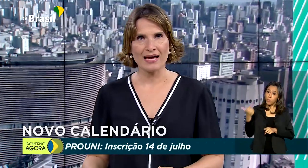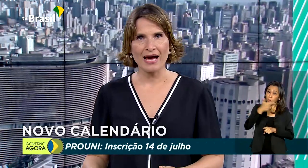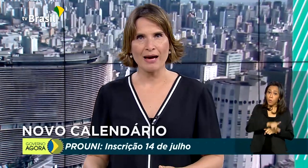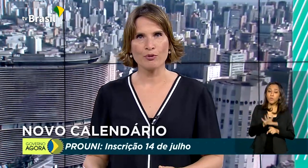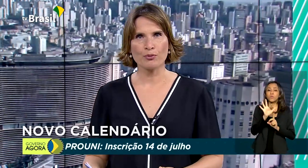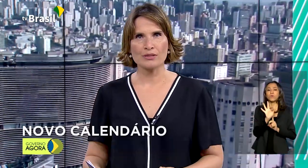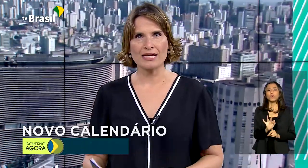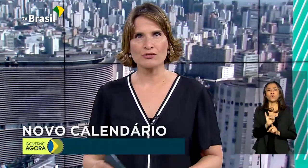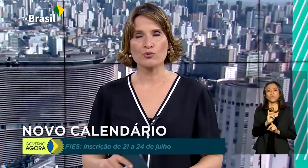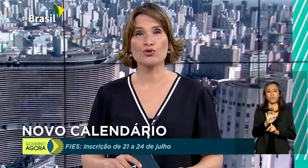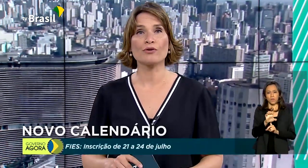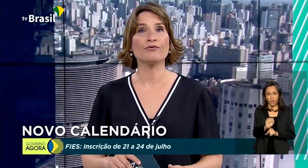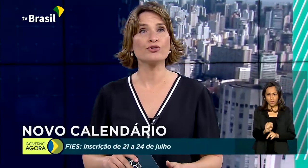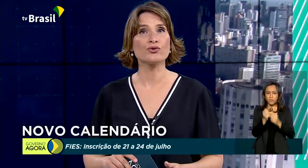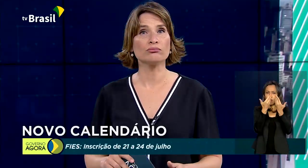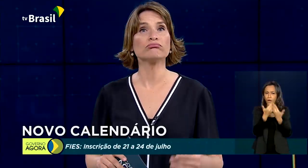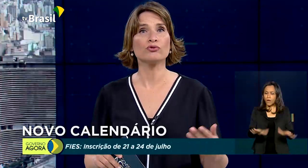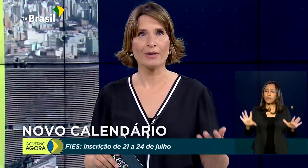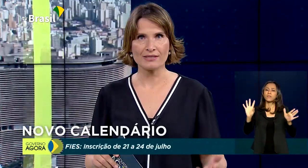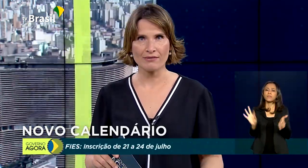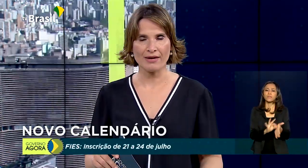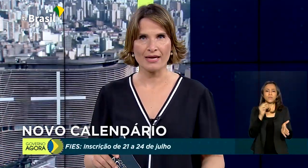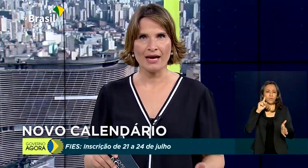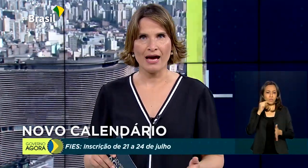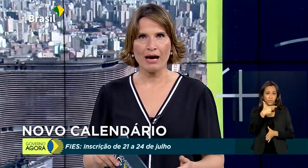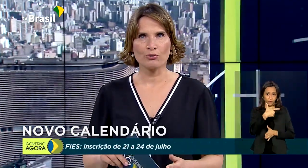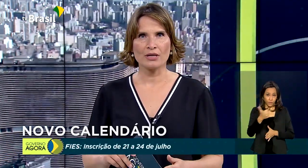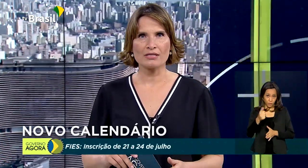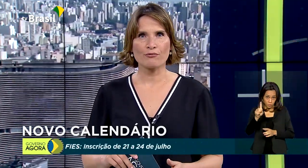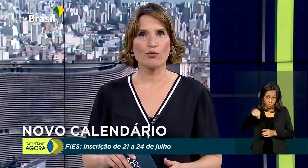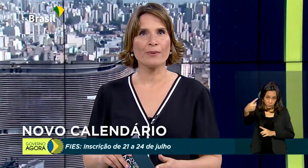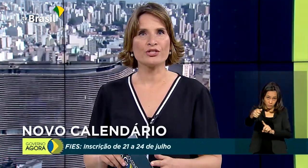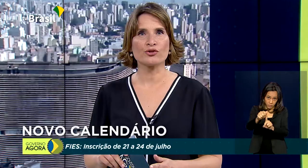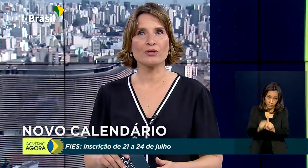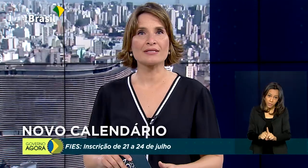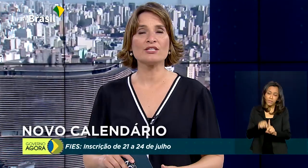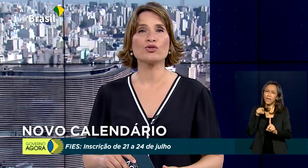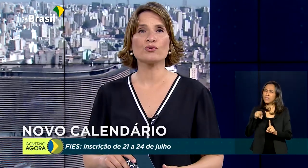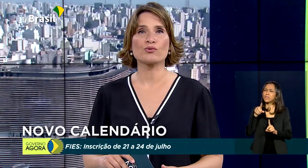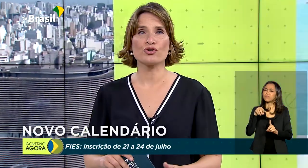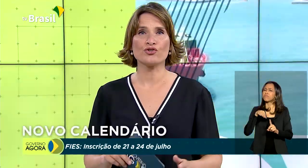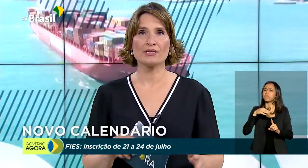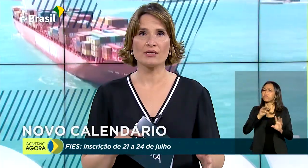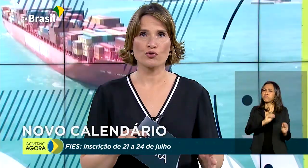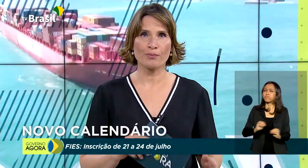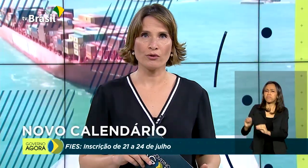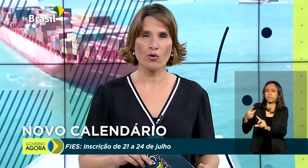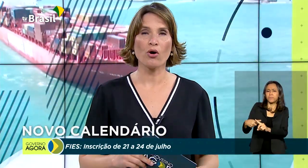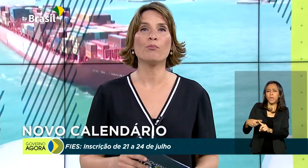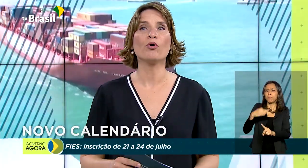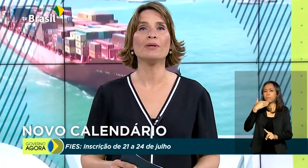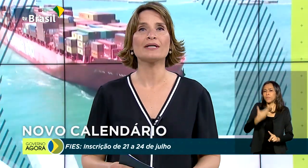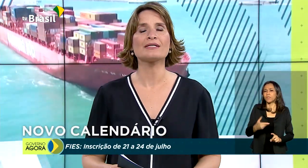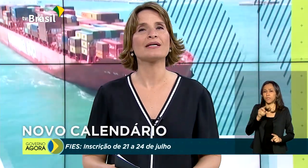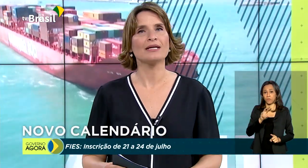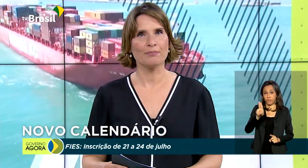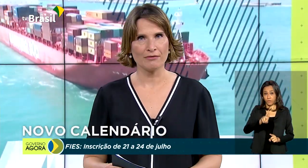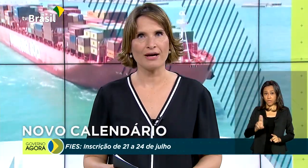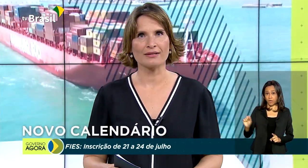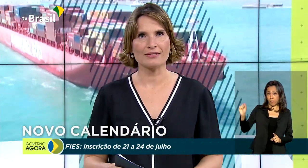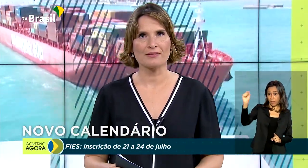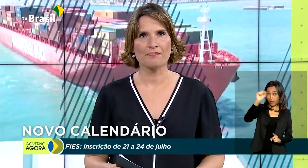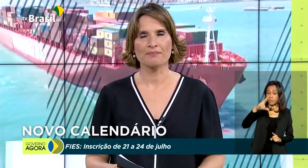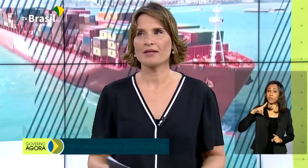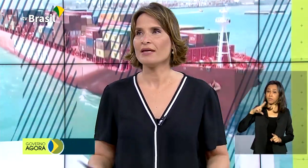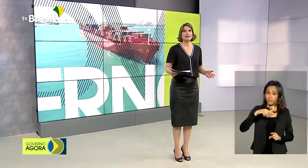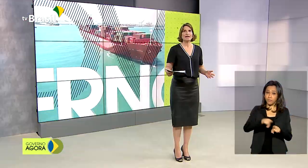FIES, abre o processo no dia 21 do mês que vem. A mudança foi um pedido das instituições de ensino superior, públicas e